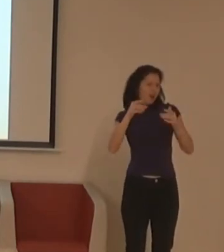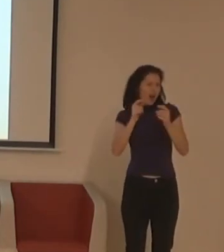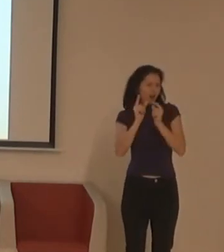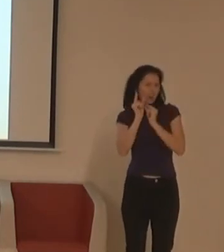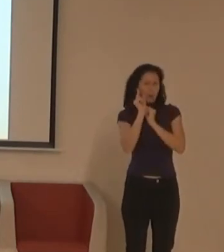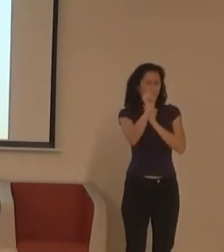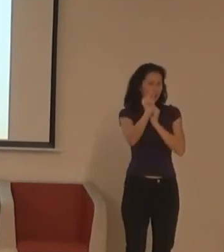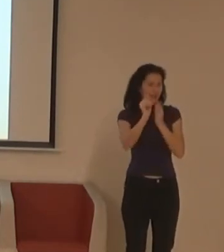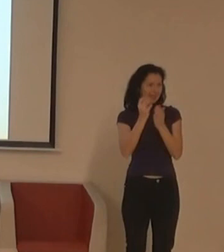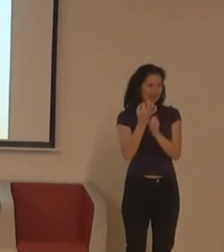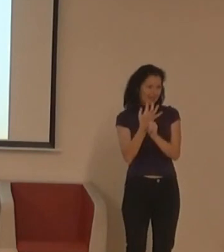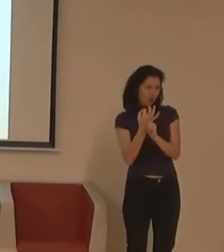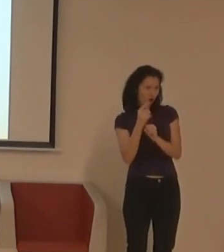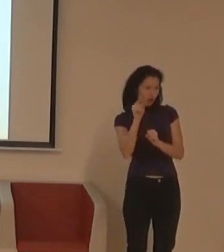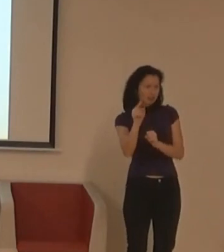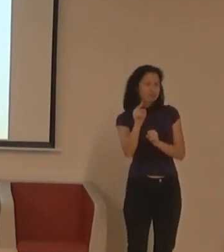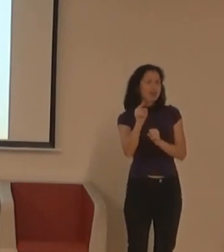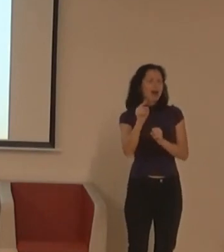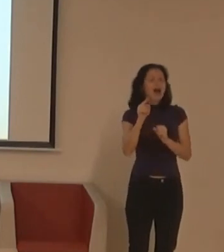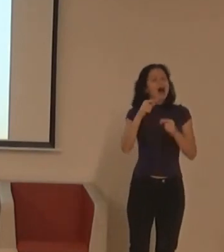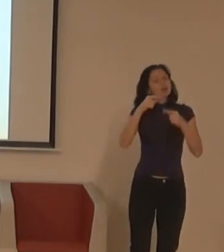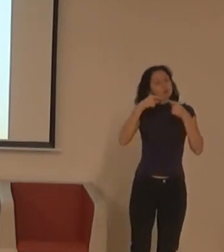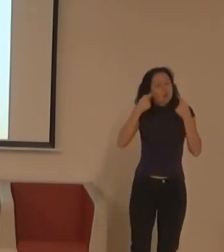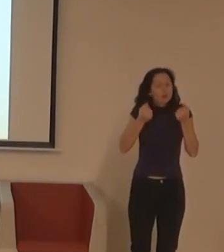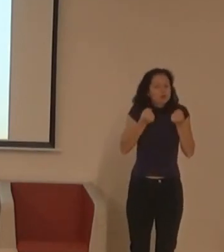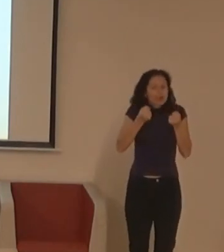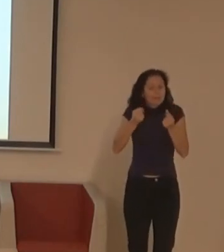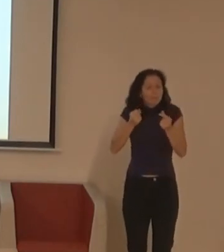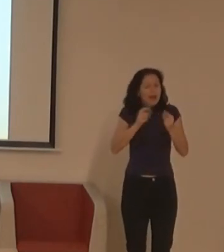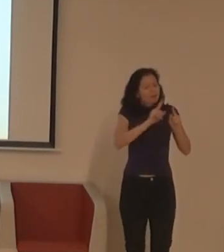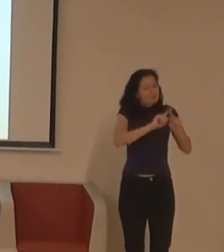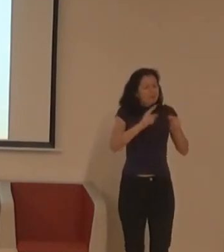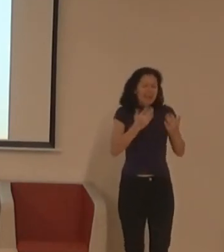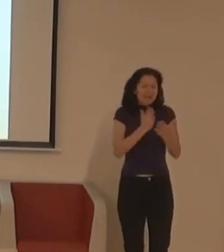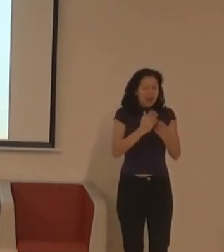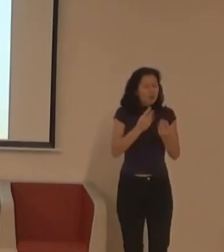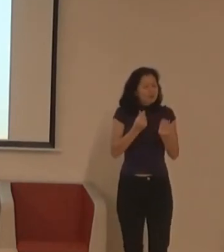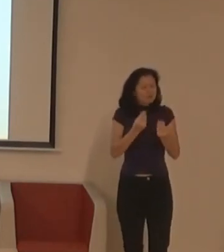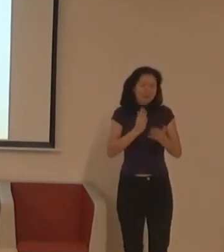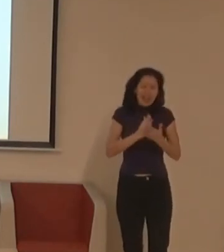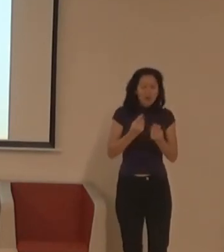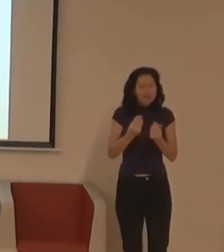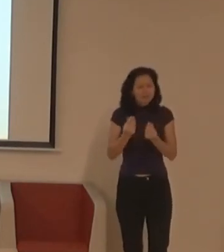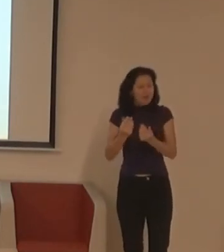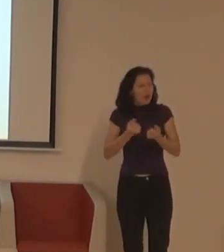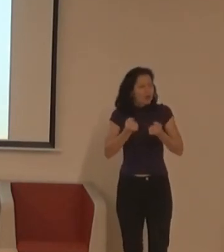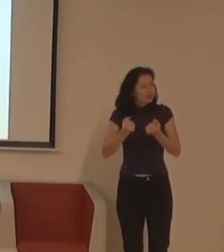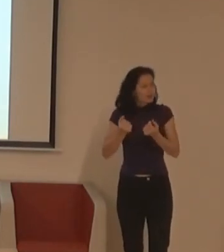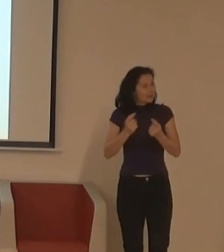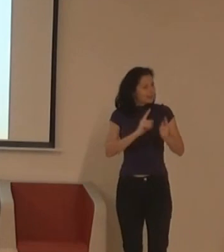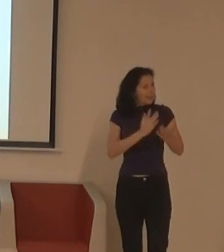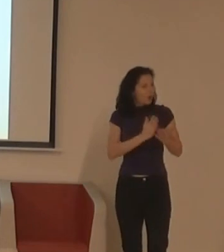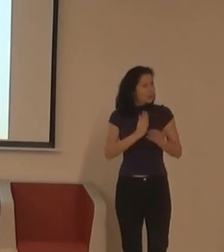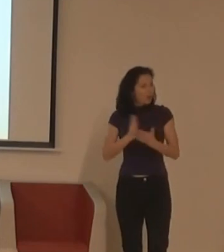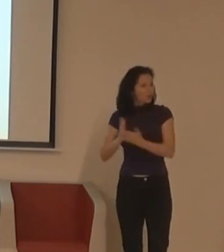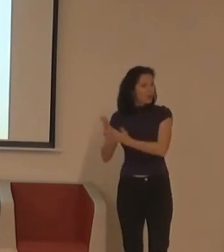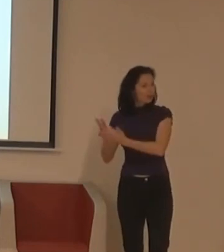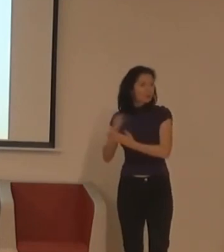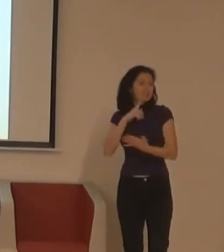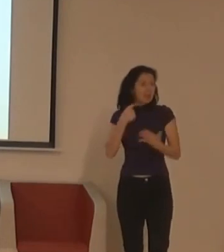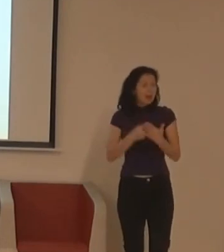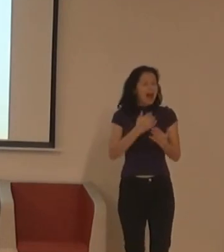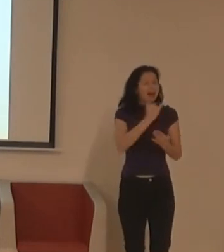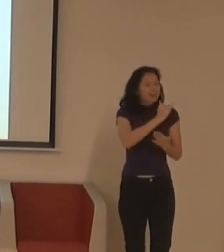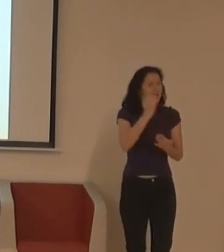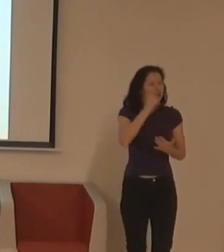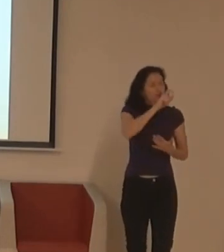průměr není funční řešení. A když si připustíme, že jsme všichni jiní, a když si připustíme, že musíme vymýšlet odlačát trošku různý řešení, aby to nám všem trošku